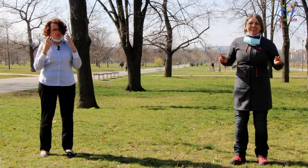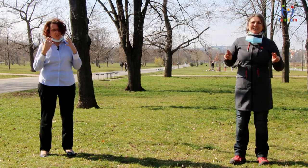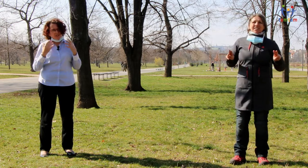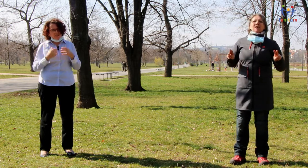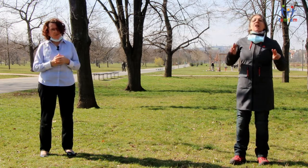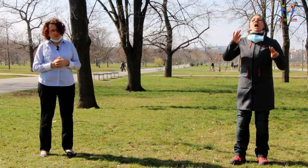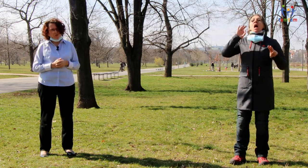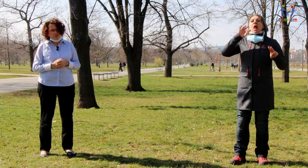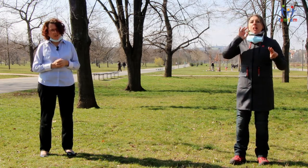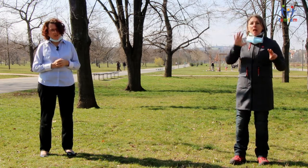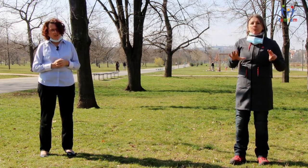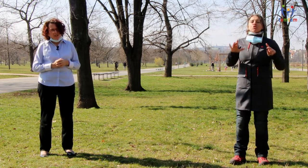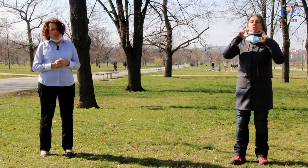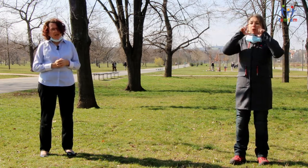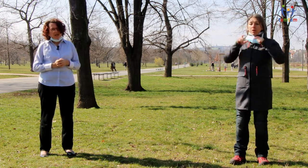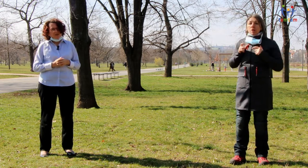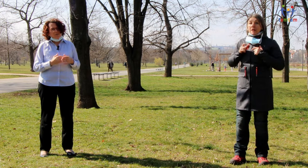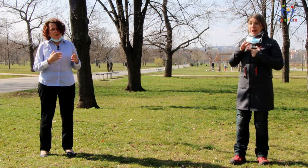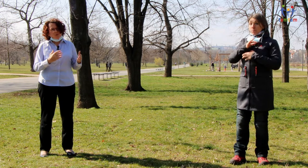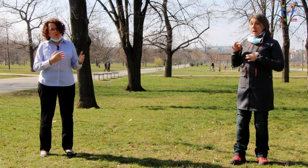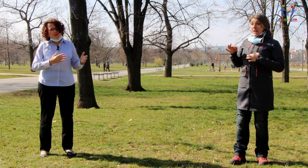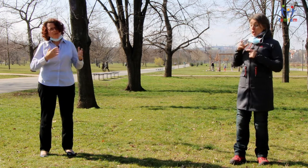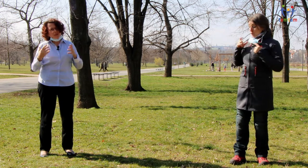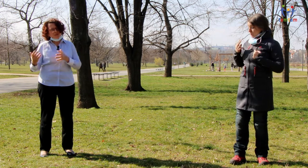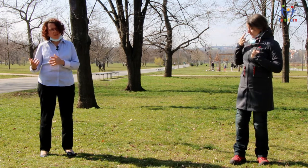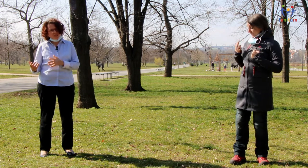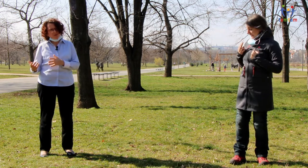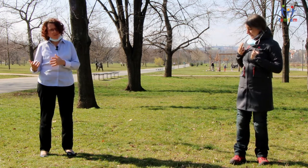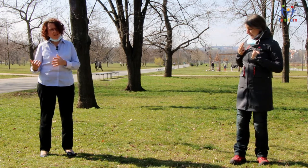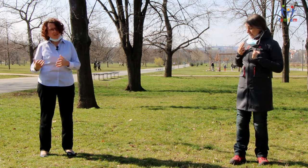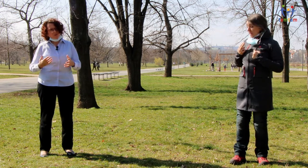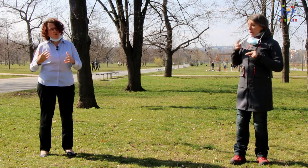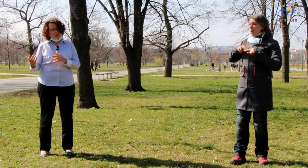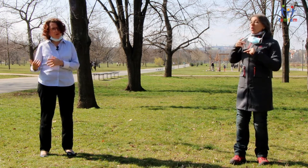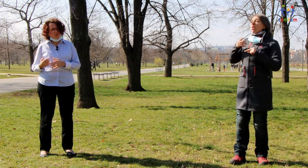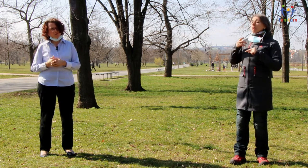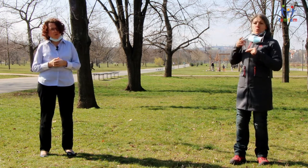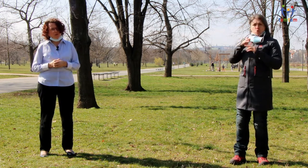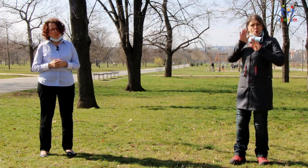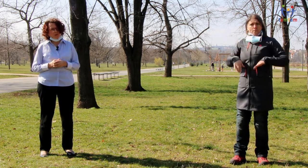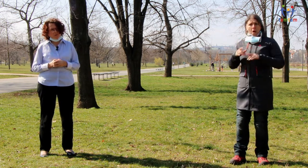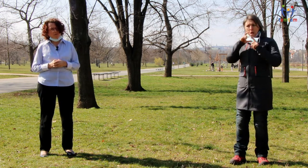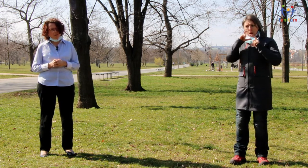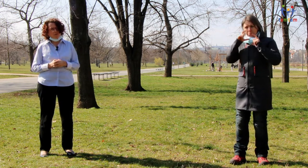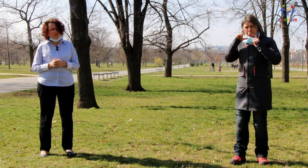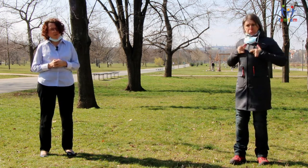uvidí bez roušky a my budeme minimalizovat situace, kdy tu ochranou pomůcku budeme muset použít.